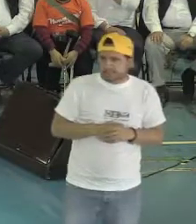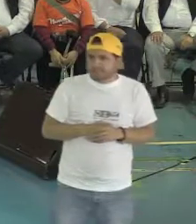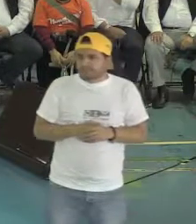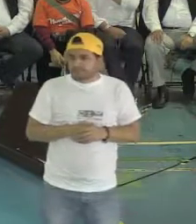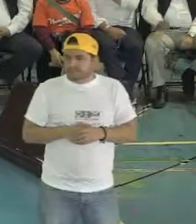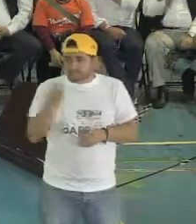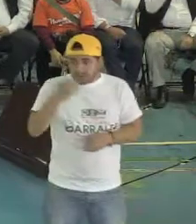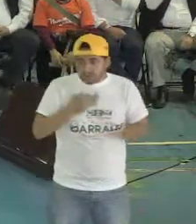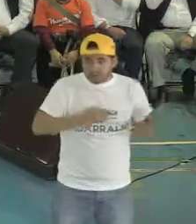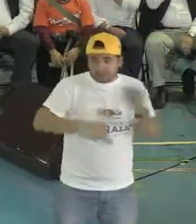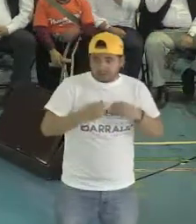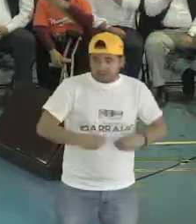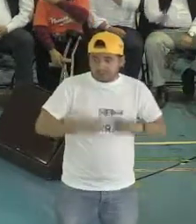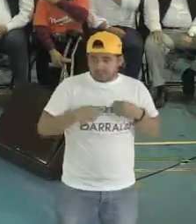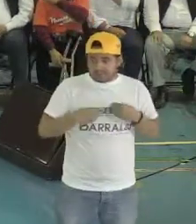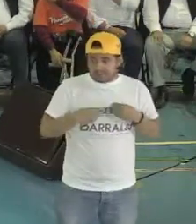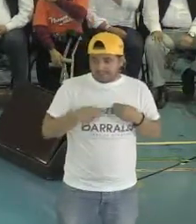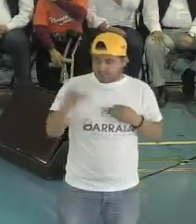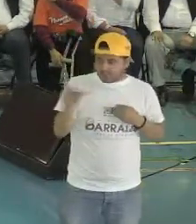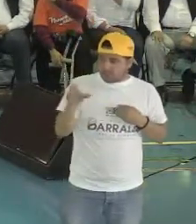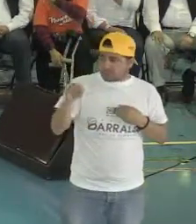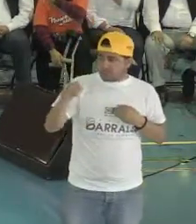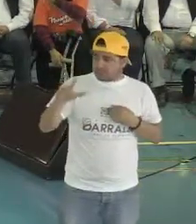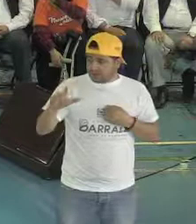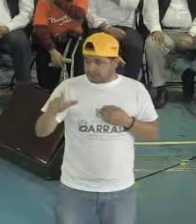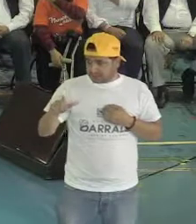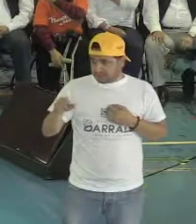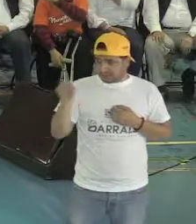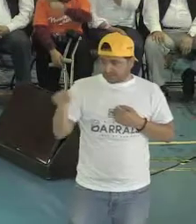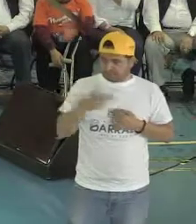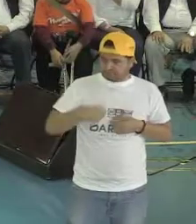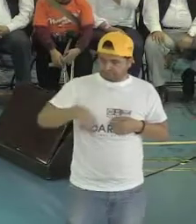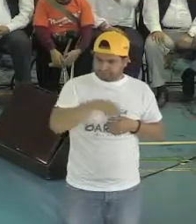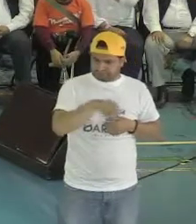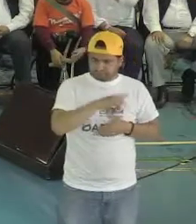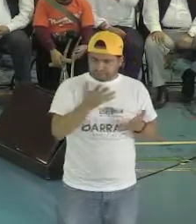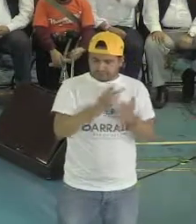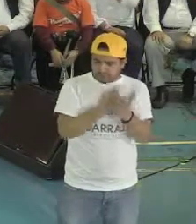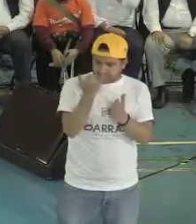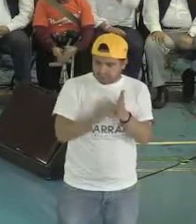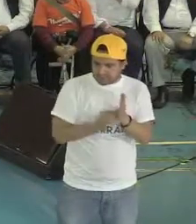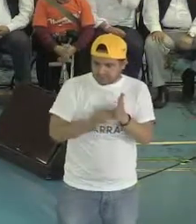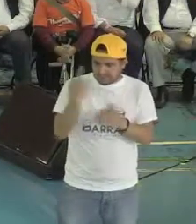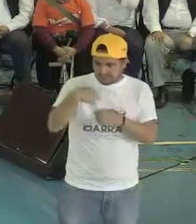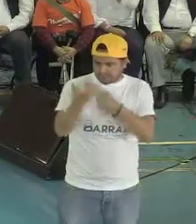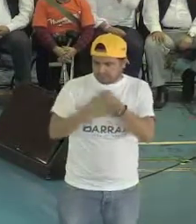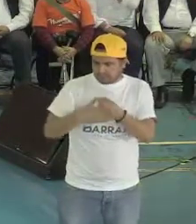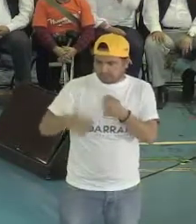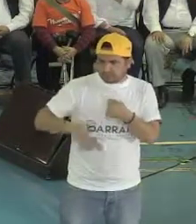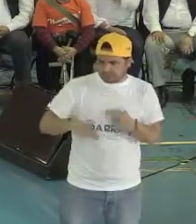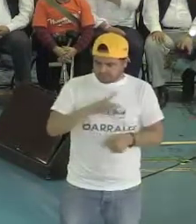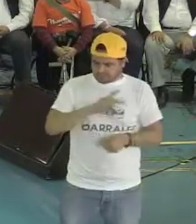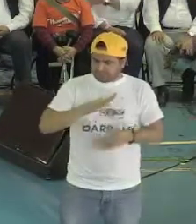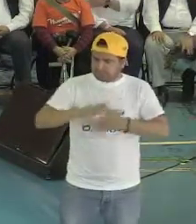los que vivimos en esta ciudad. Nosotros, en este proyecto y en mi próximo gobierno, en el gobierno que